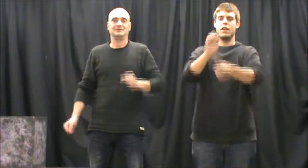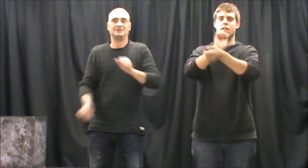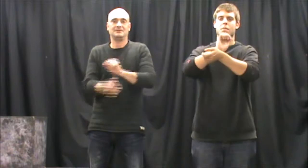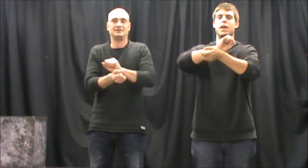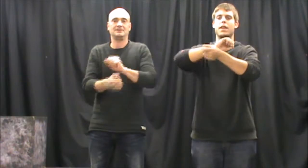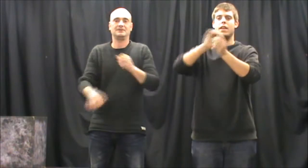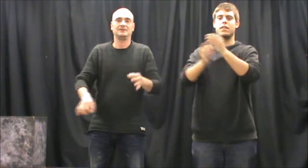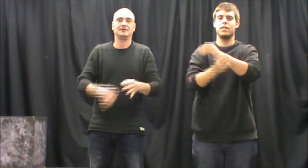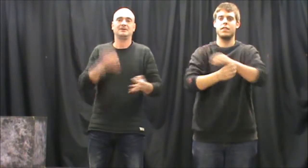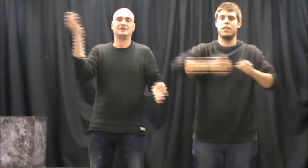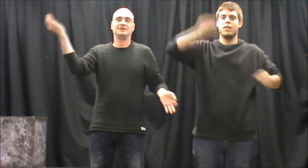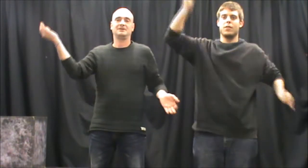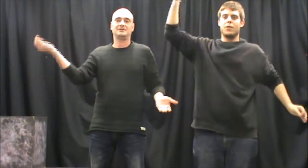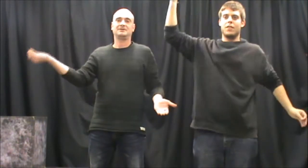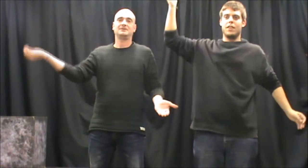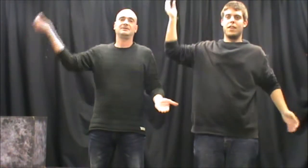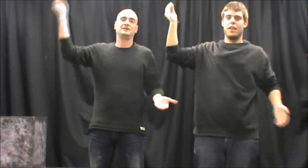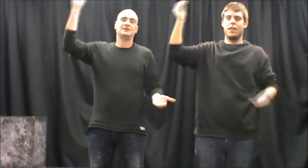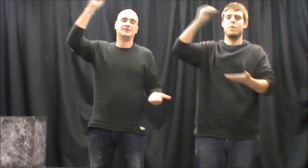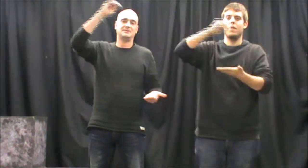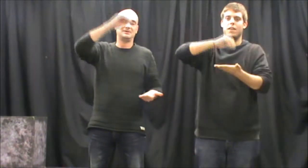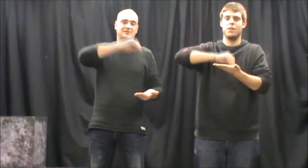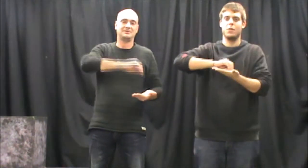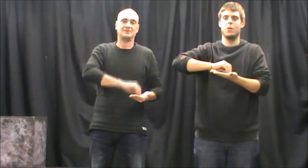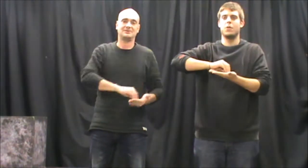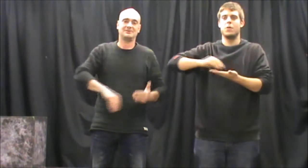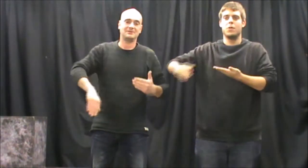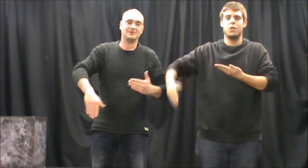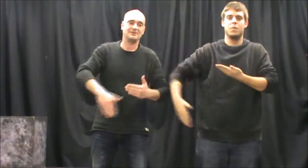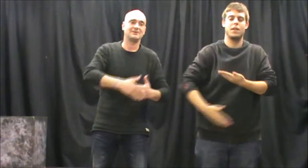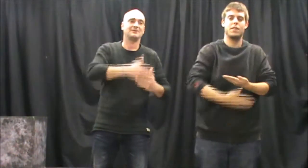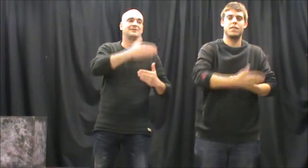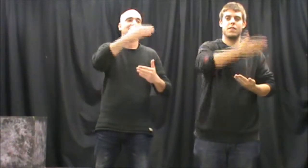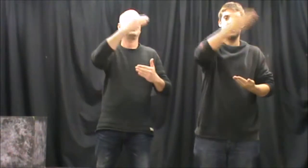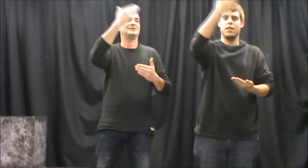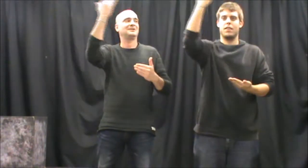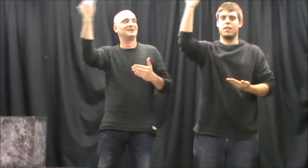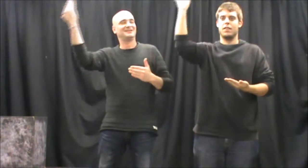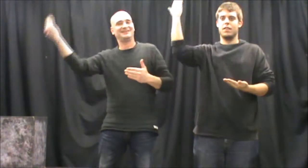Esperança, tornarem a començar. Esperança,